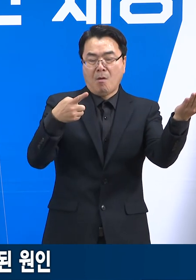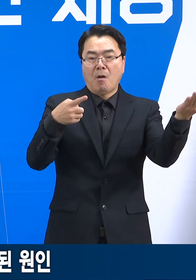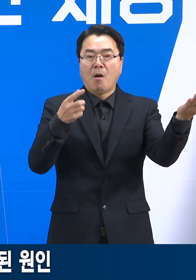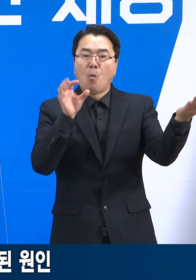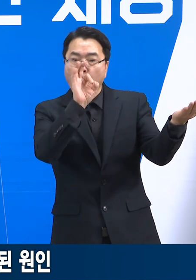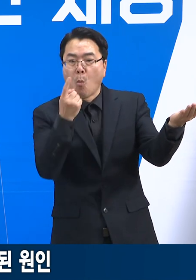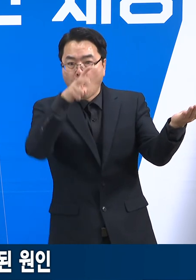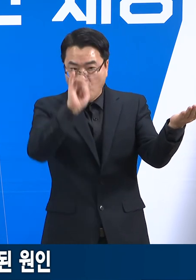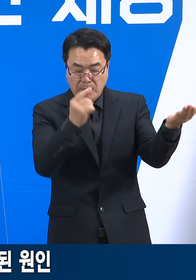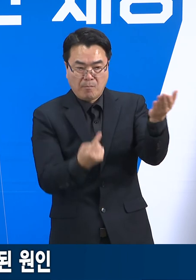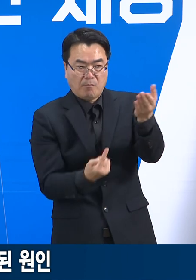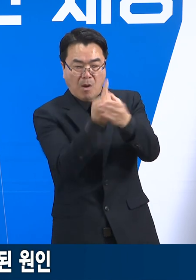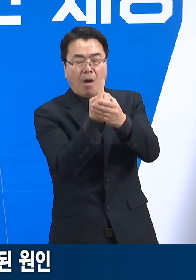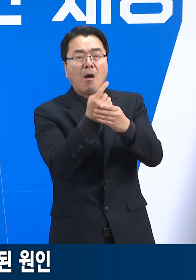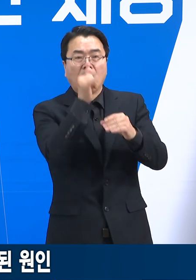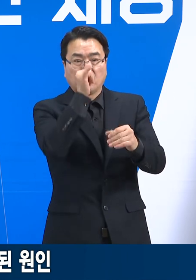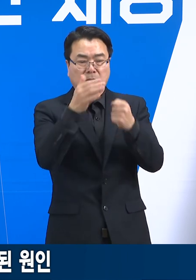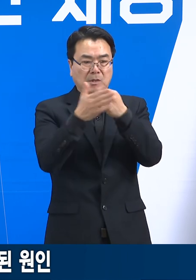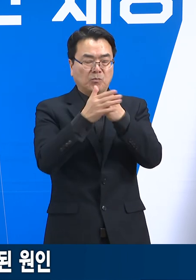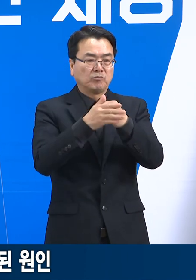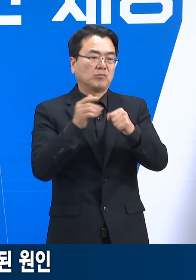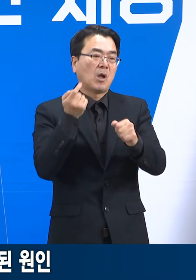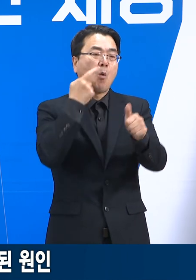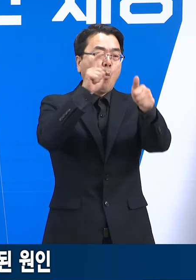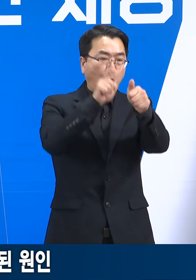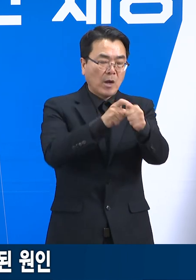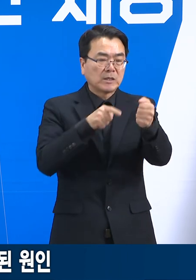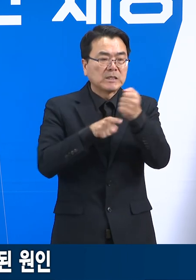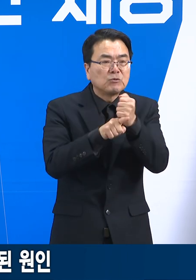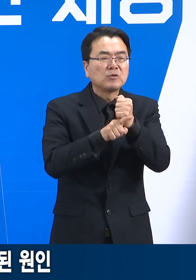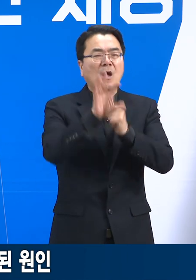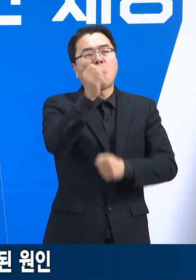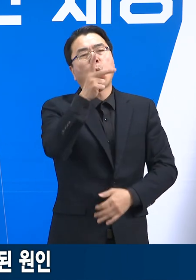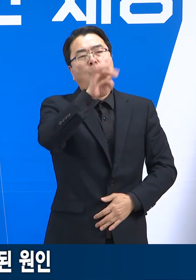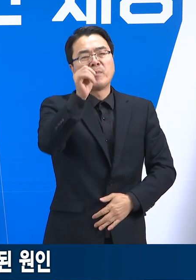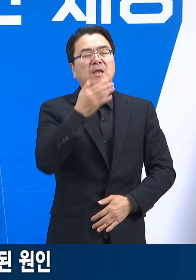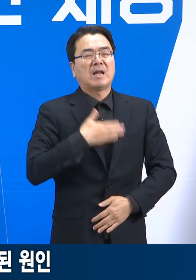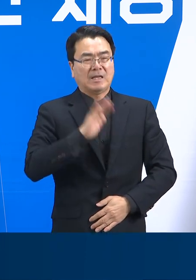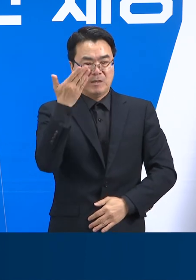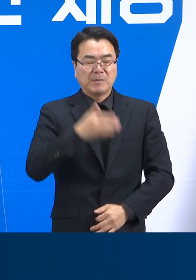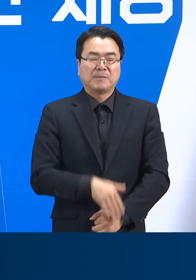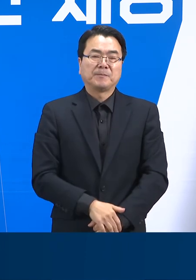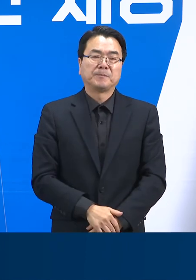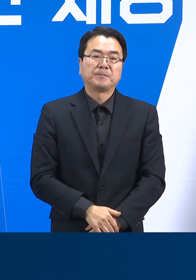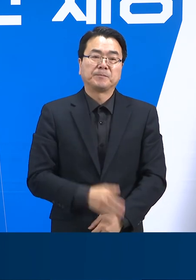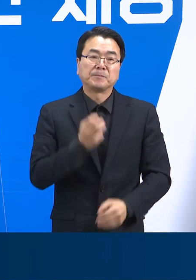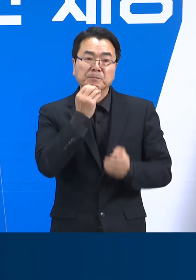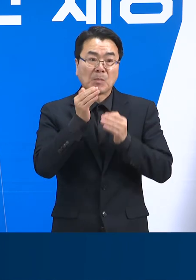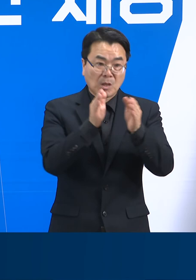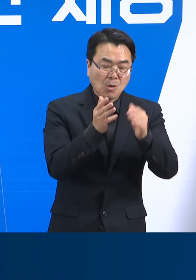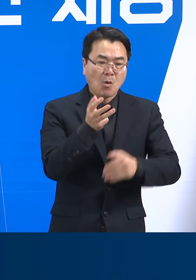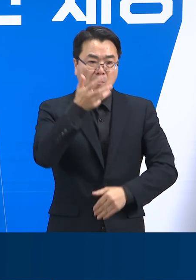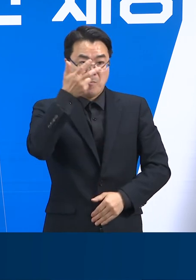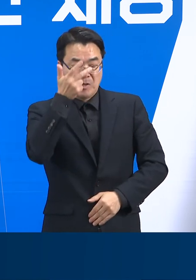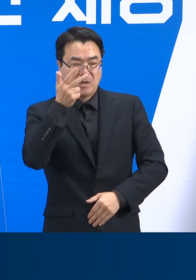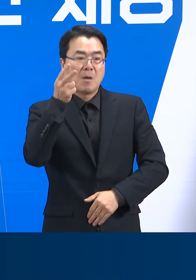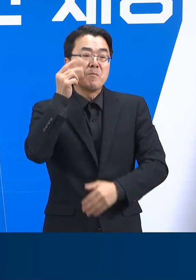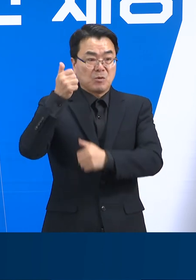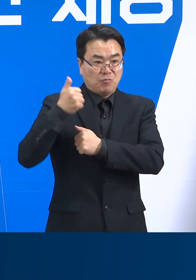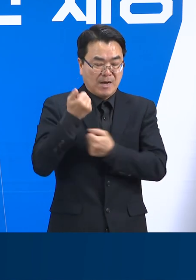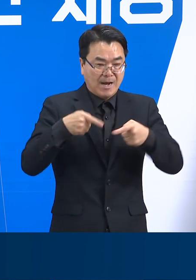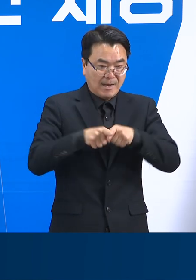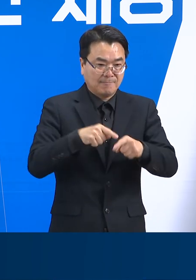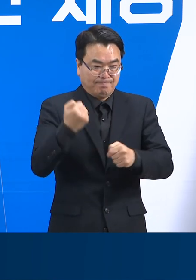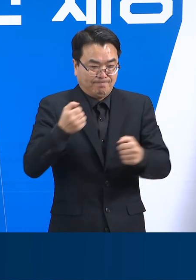변위로 확인되어 최근 확진자 급증에 주된 원인으로 나타났습니다. 경기도와 평택시는 미군 측과 협조하여